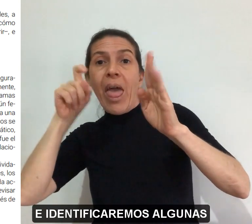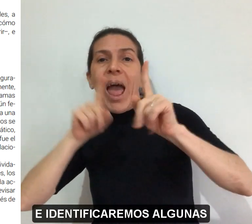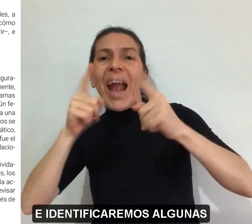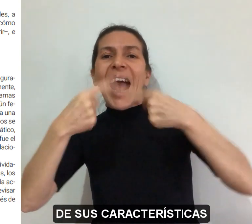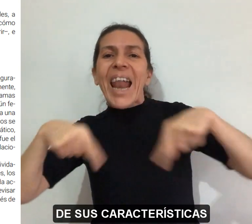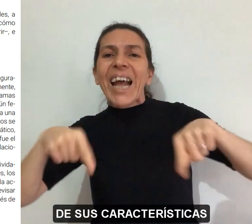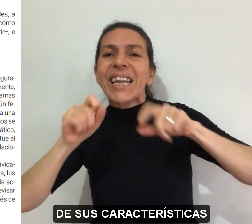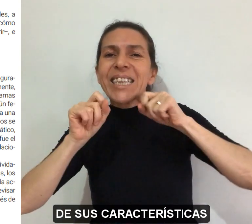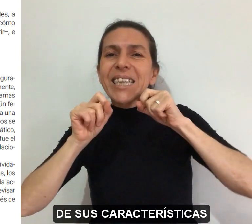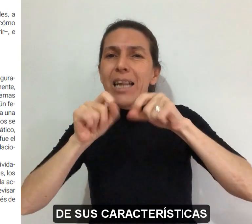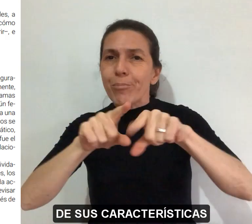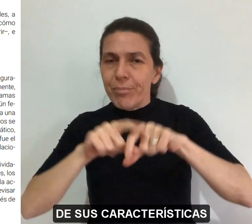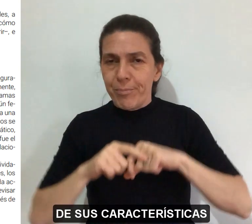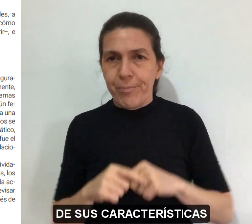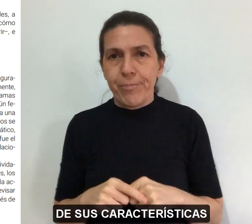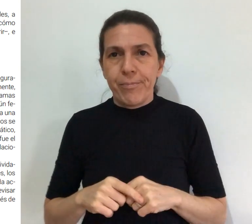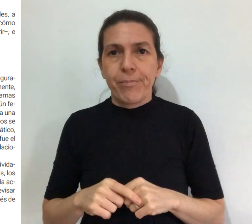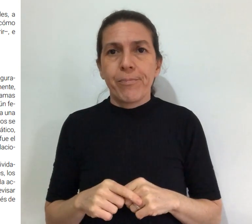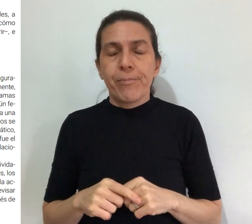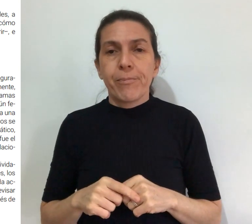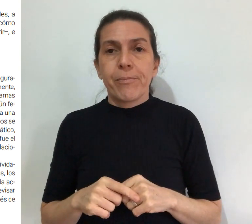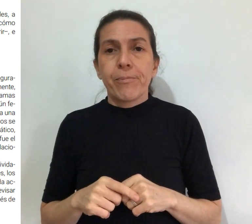algunas de sus características.